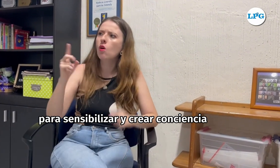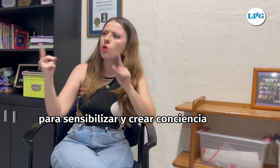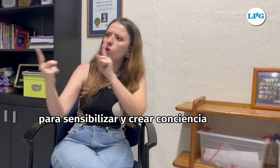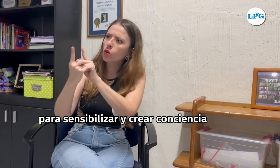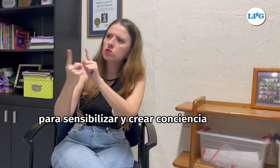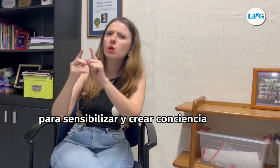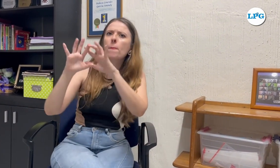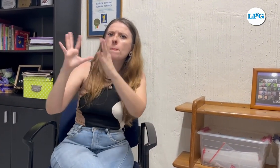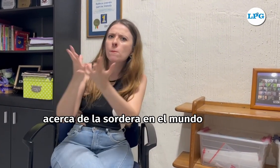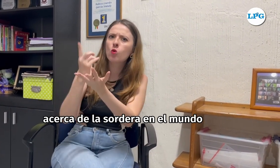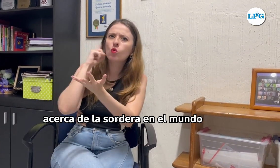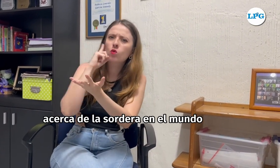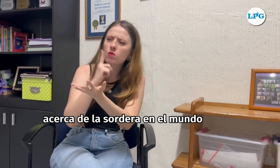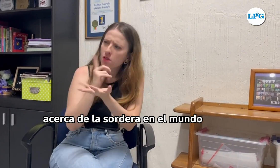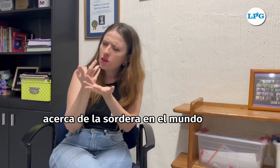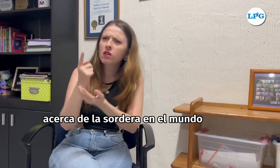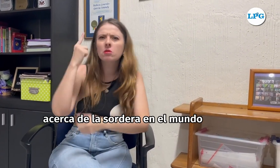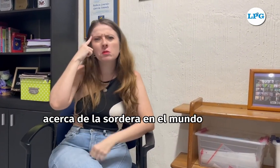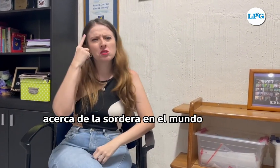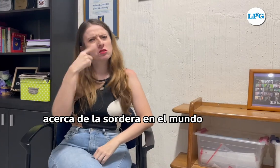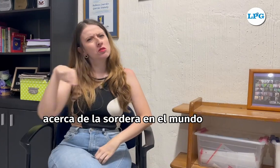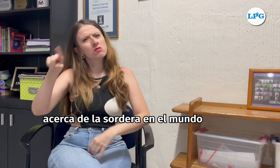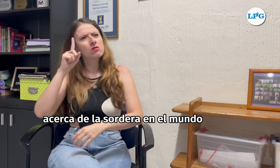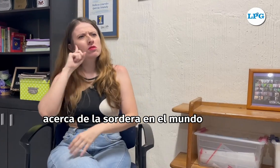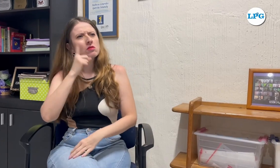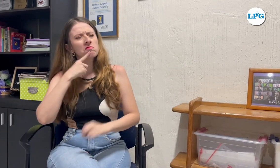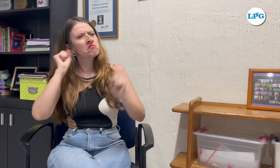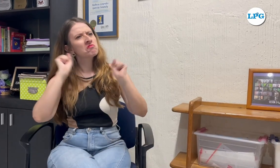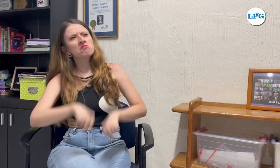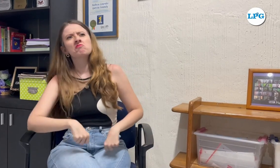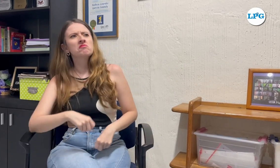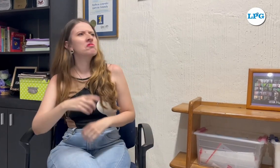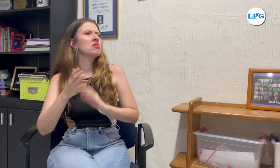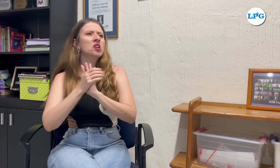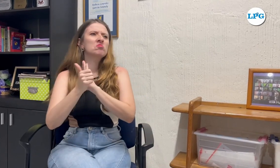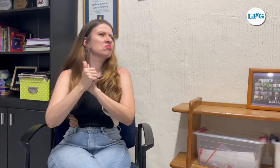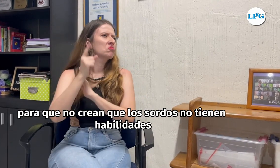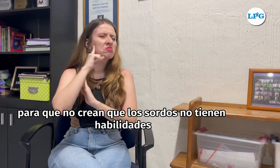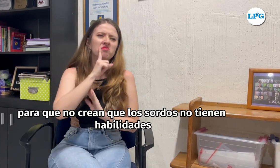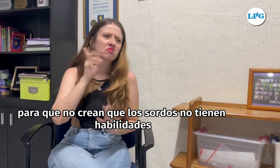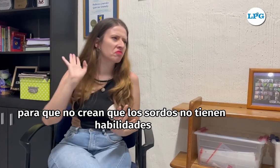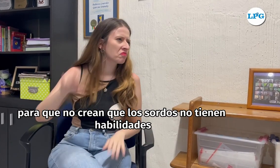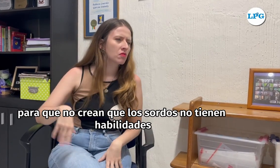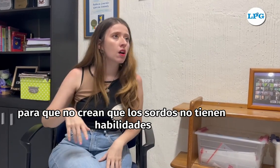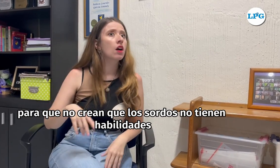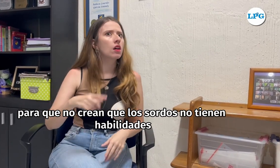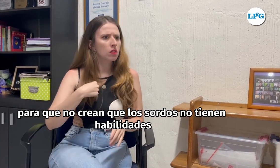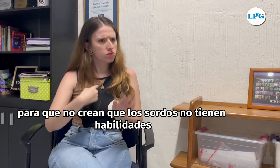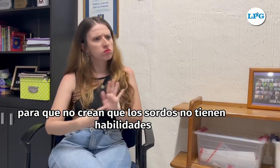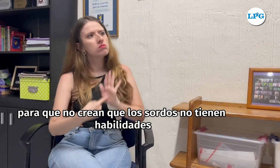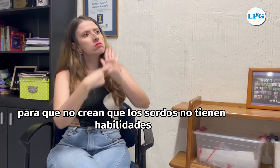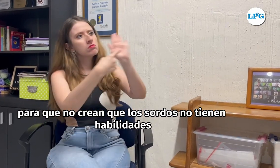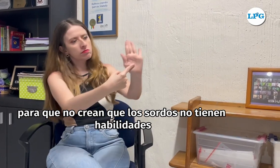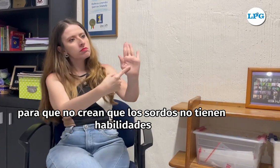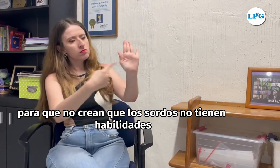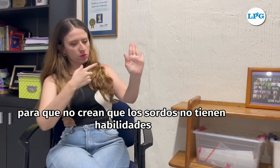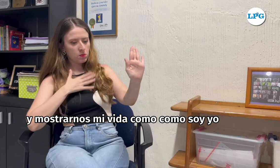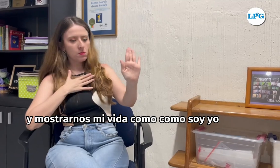conciencia acerca de la sordera en el mundo. Para que no crean que los sordos no tienen habilidades y